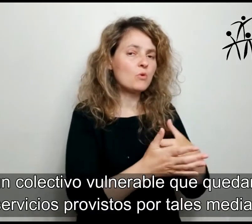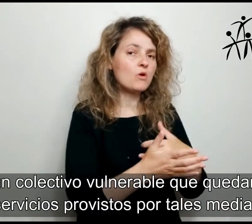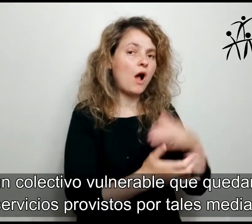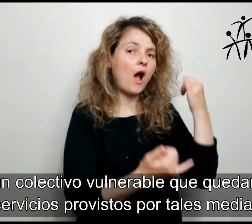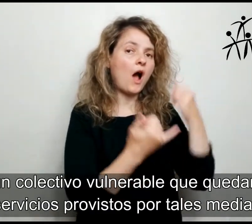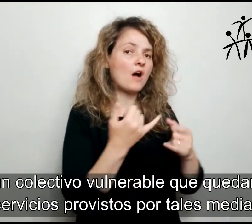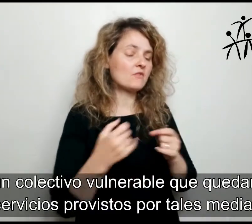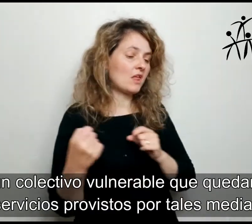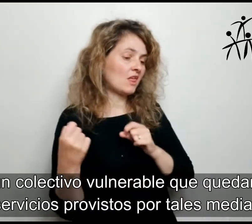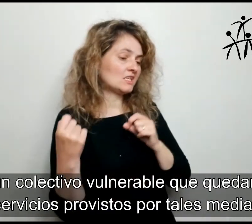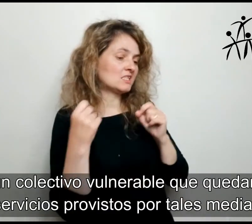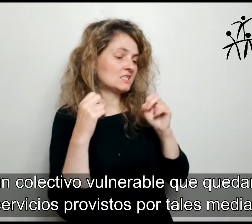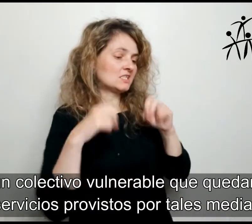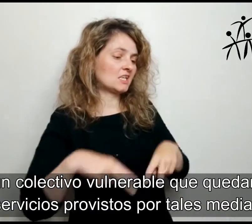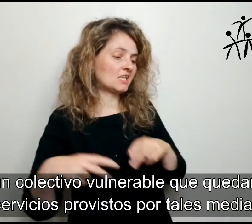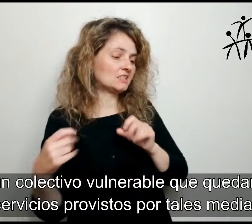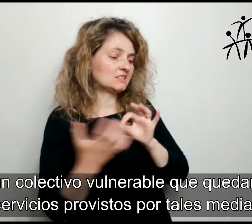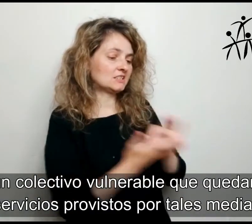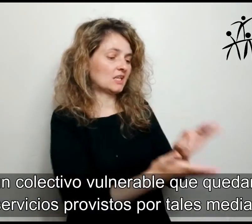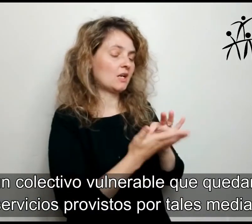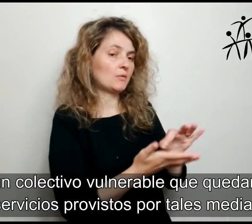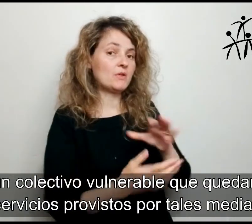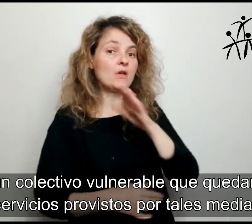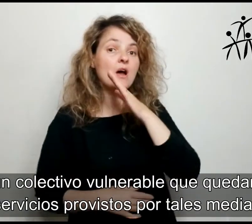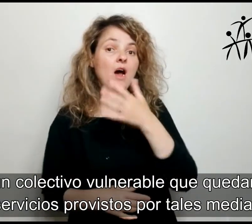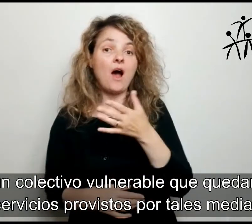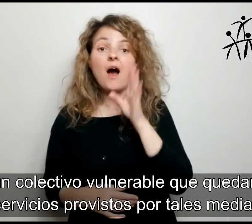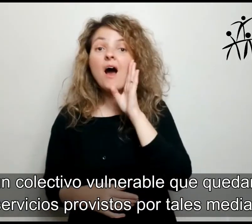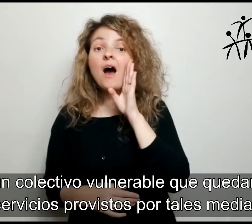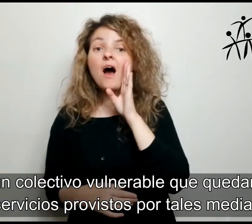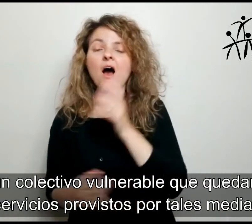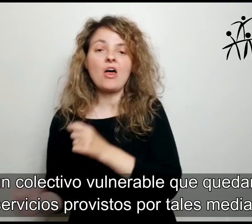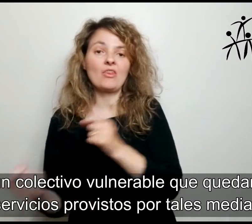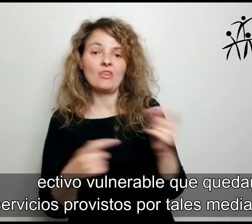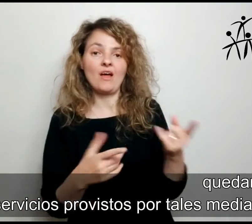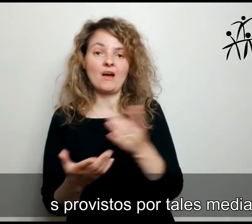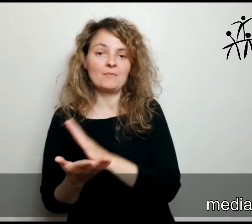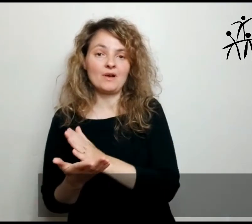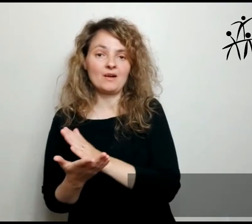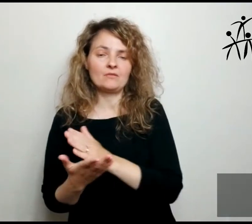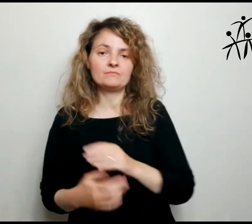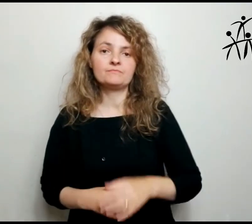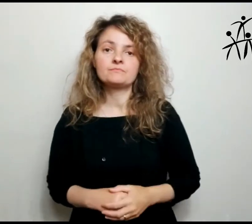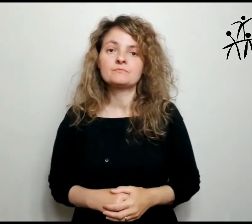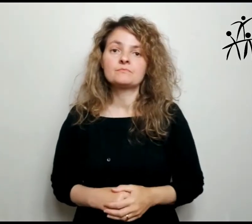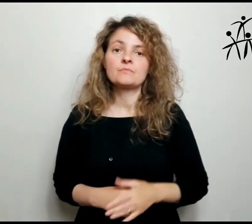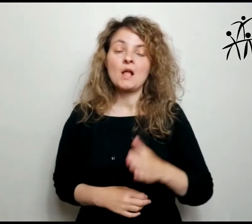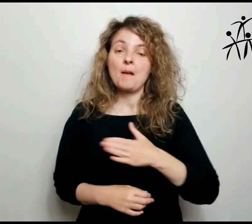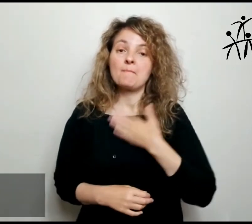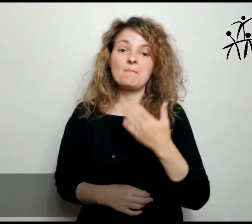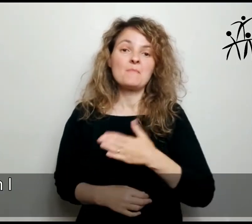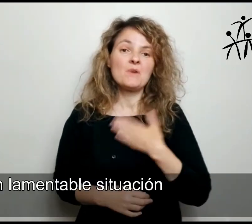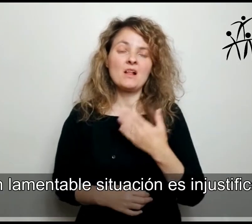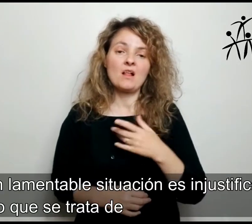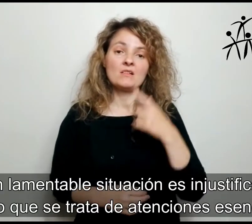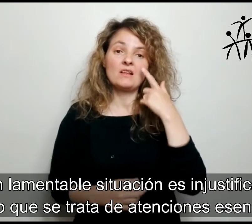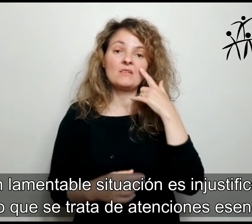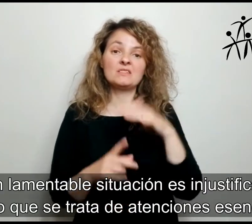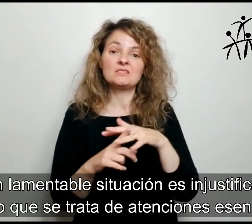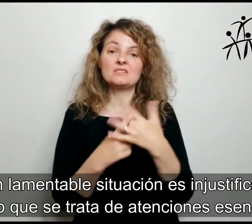quedaría sin los servicios provistos por tales mediadoras. Tan lamentable situación es injustificable